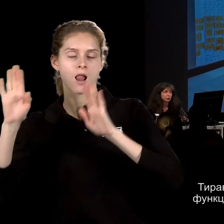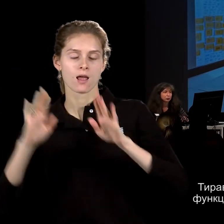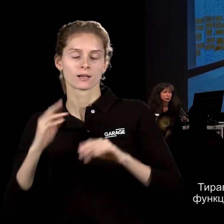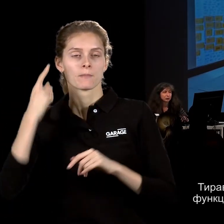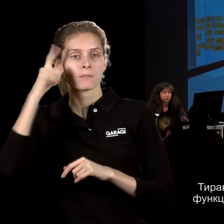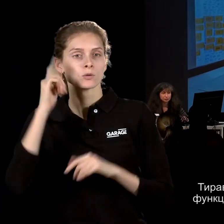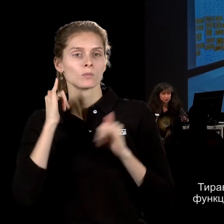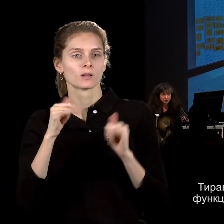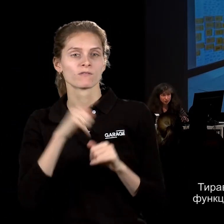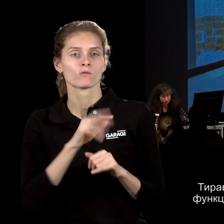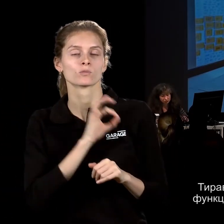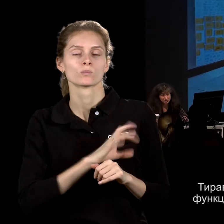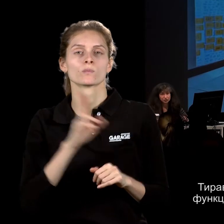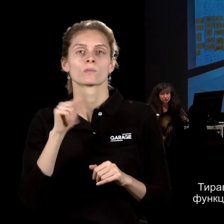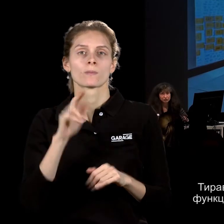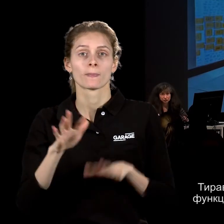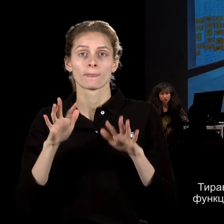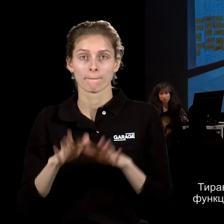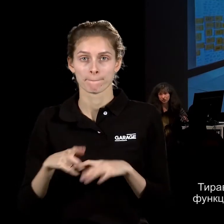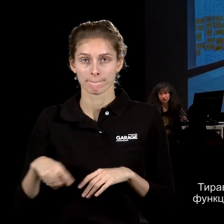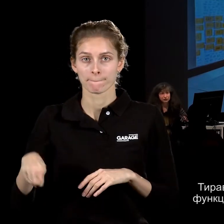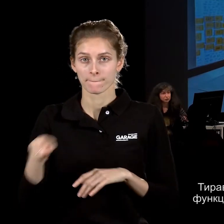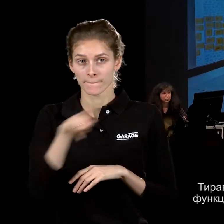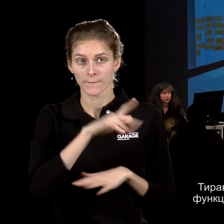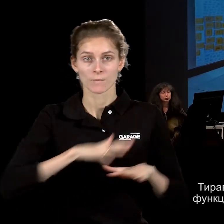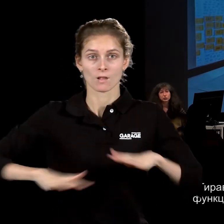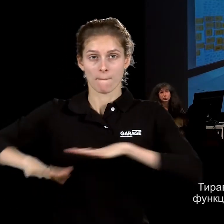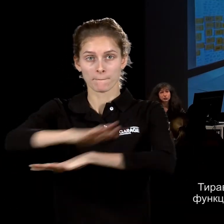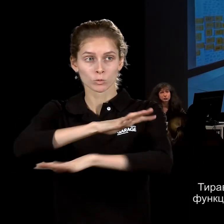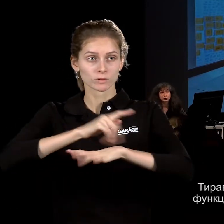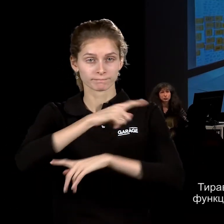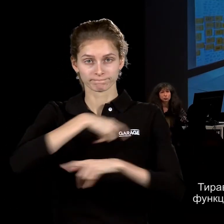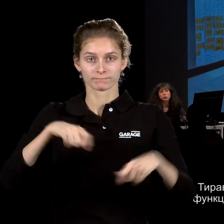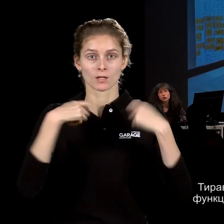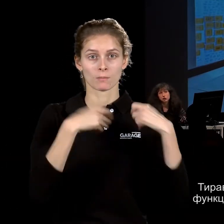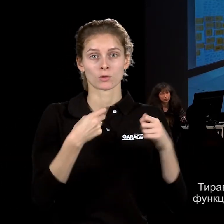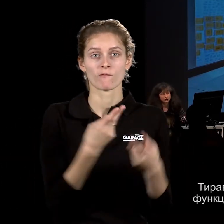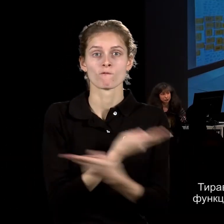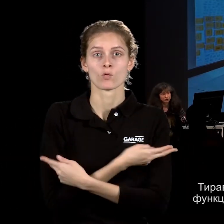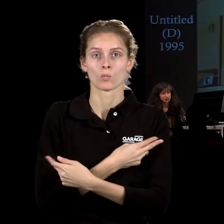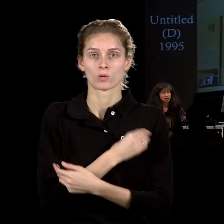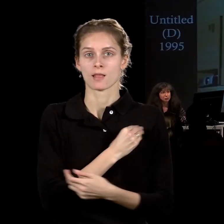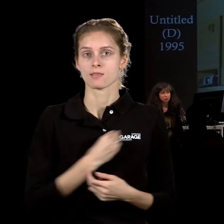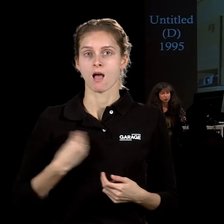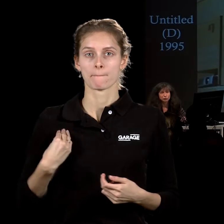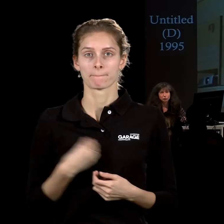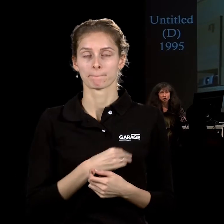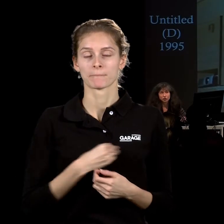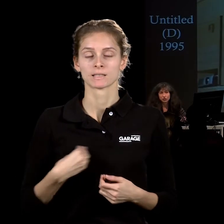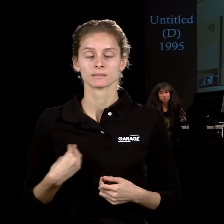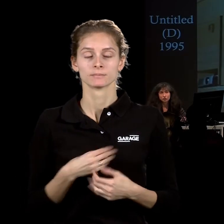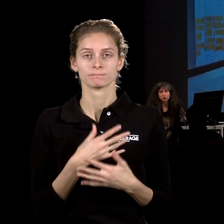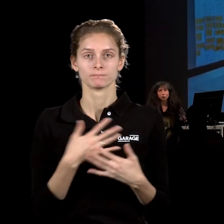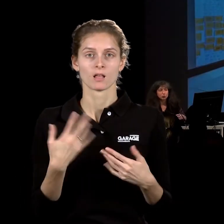для него функцию. В этом месте, в этом пространстве продаются футболки с надписями, потому что